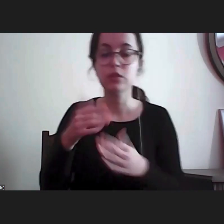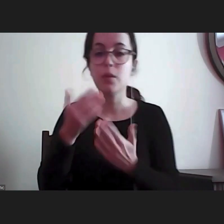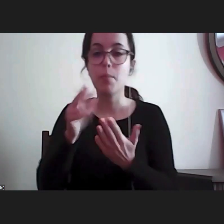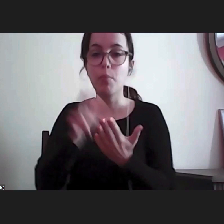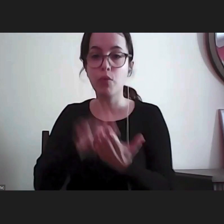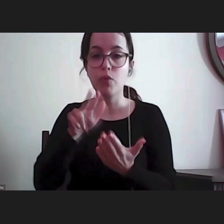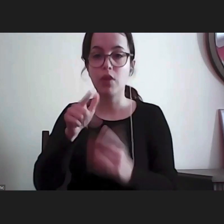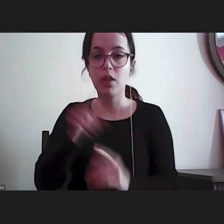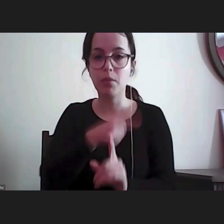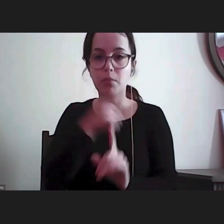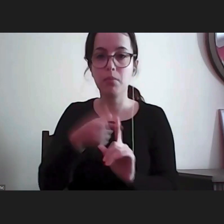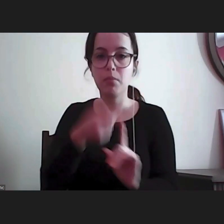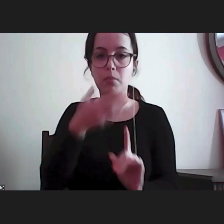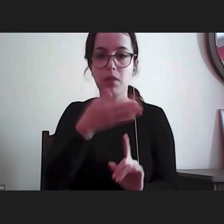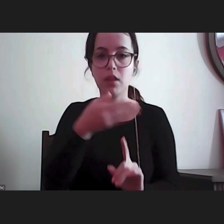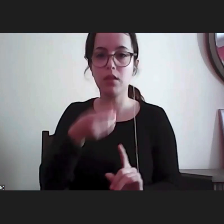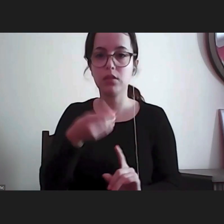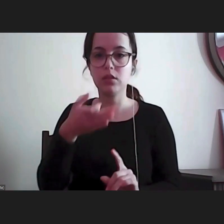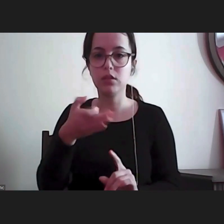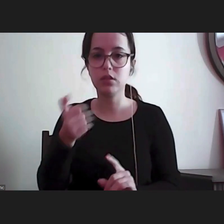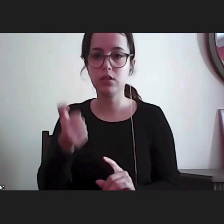que se refere, de facto,